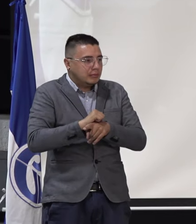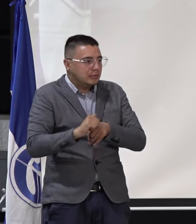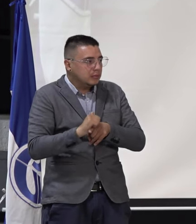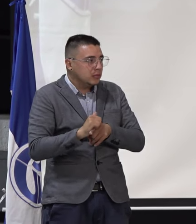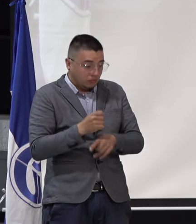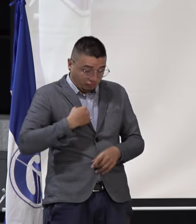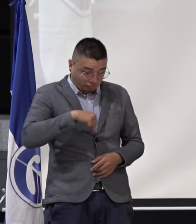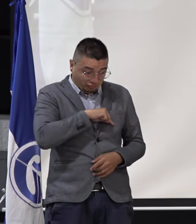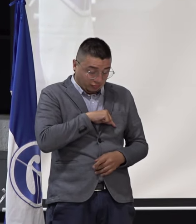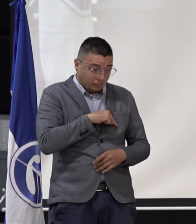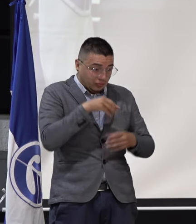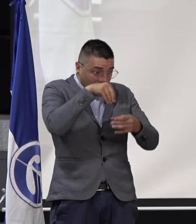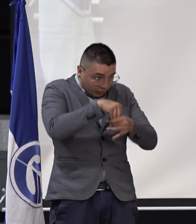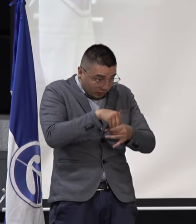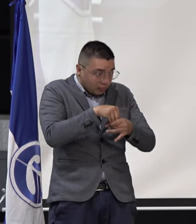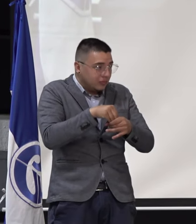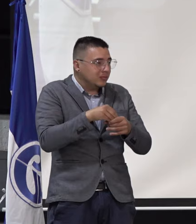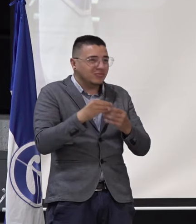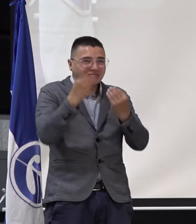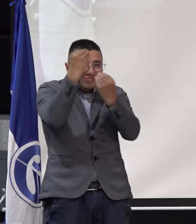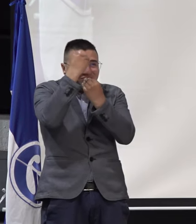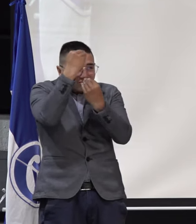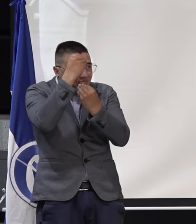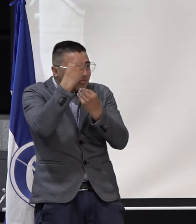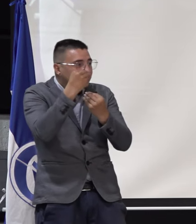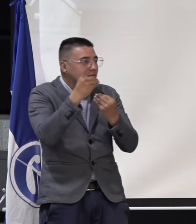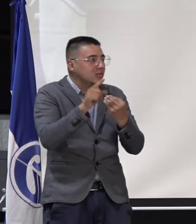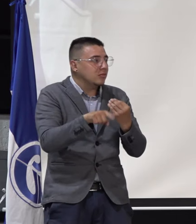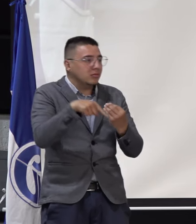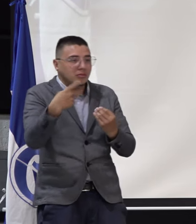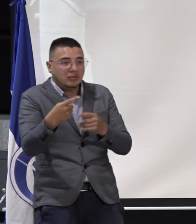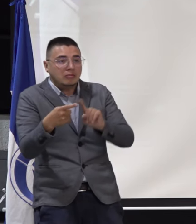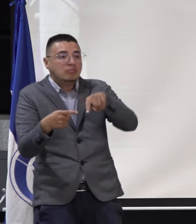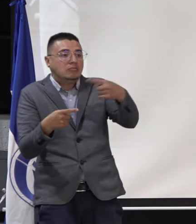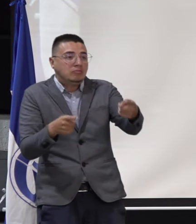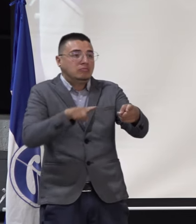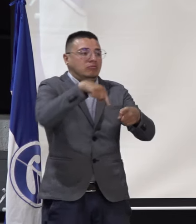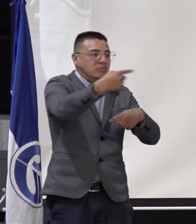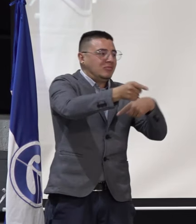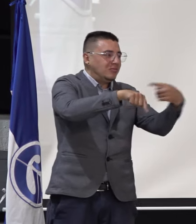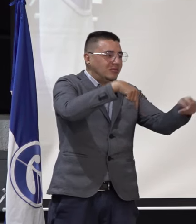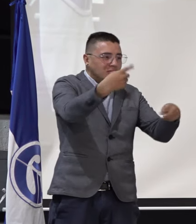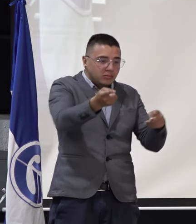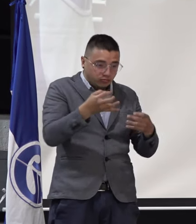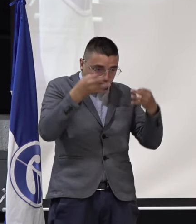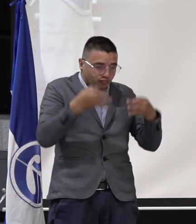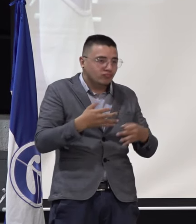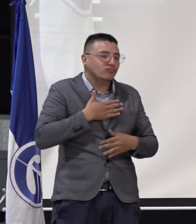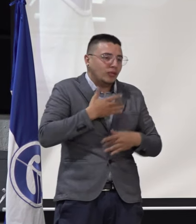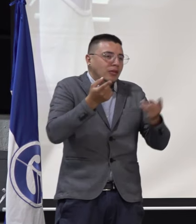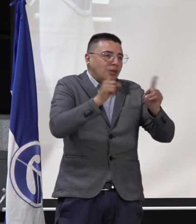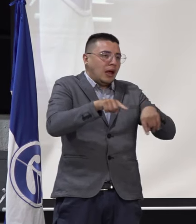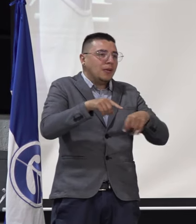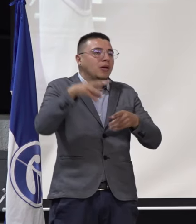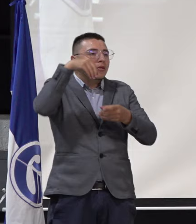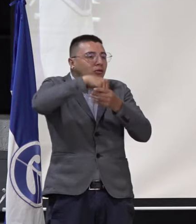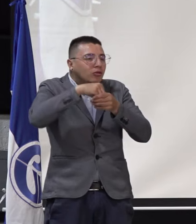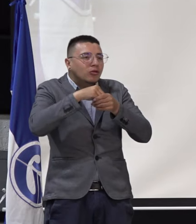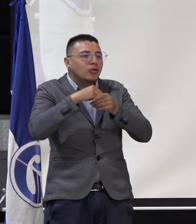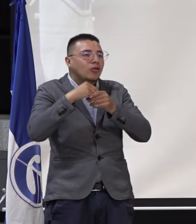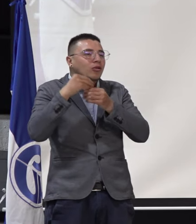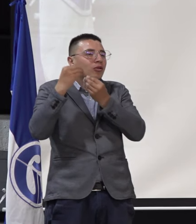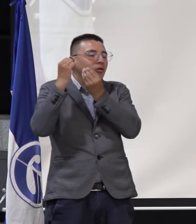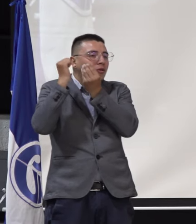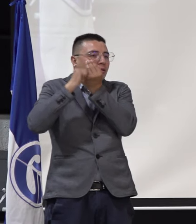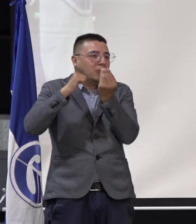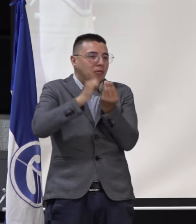Nosotros, como educadores de educadoras y educadores, pues porque también soy de una normal y asisto